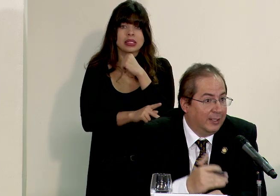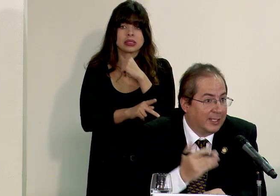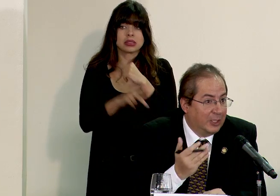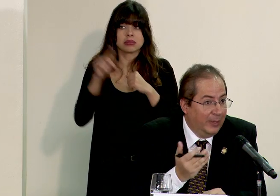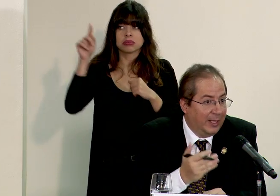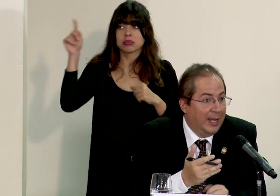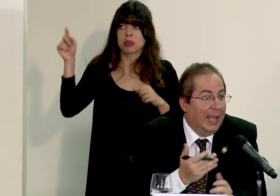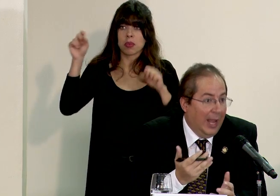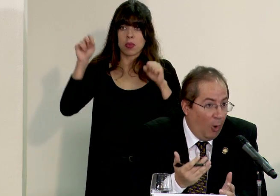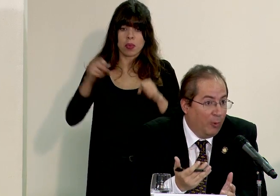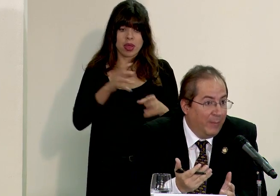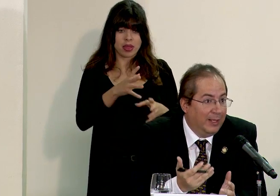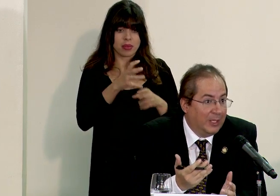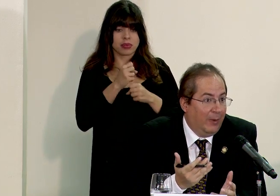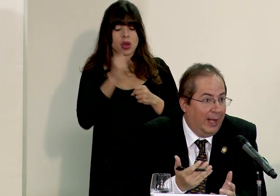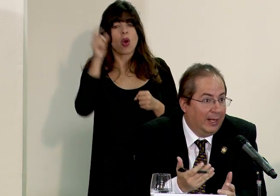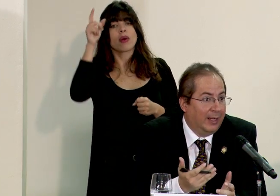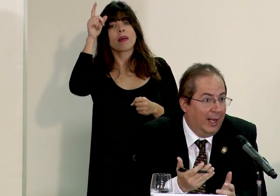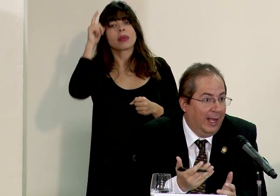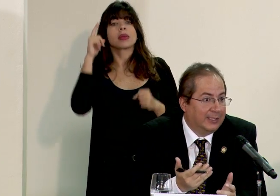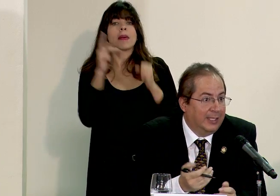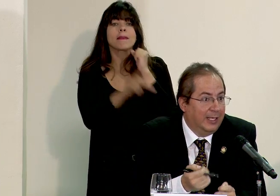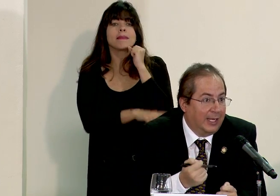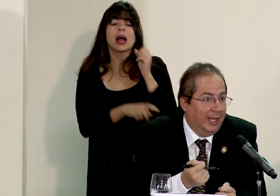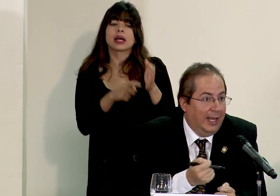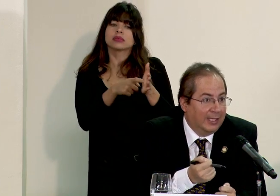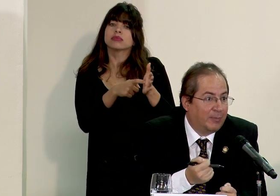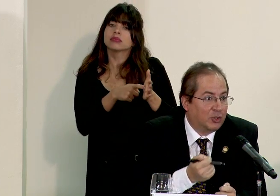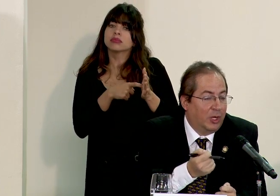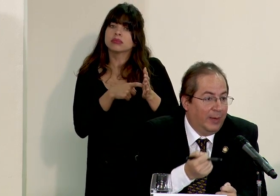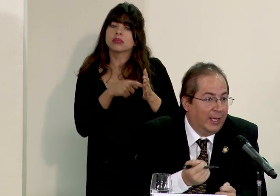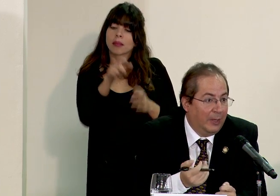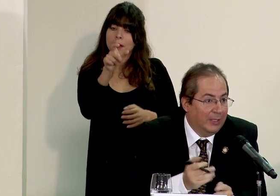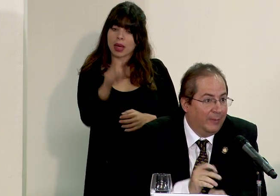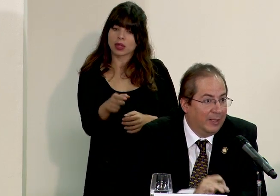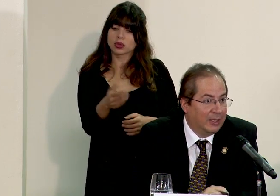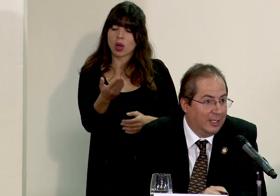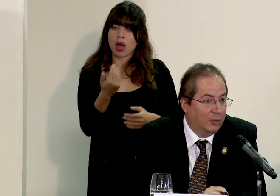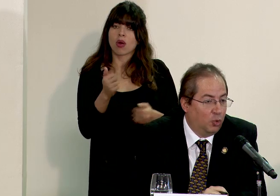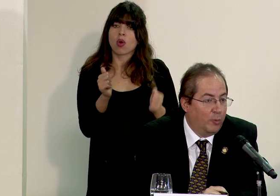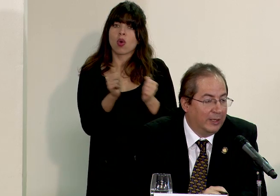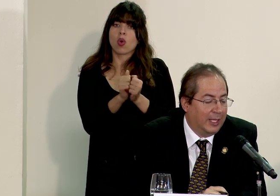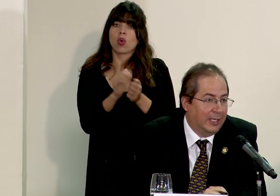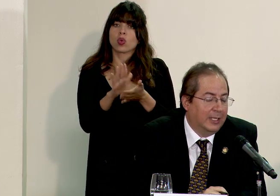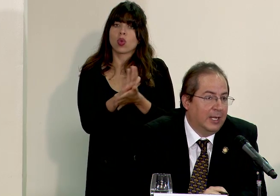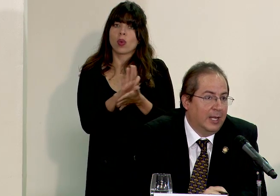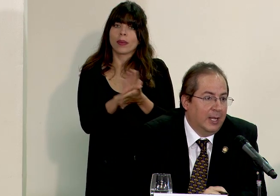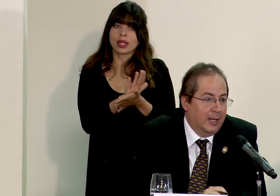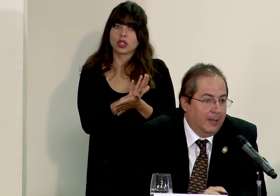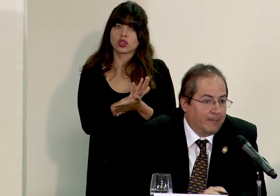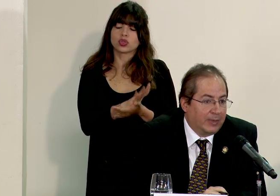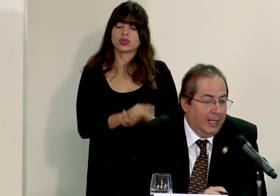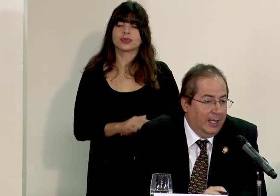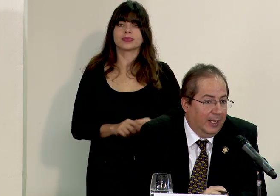recibir obviamente van a exigir que esa persona venga debidamente documentada